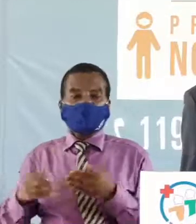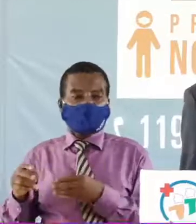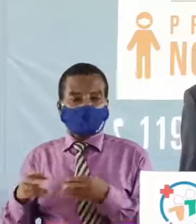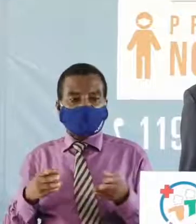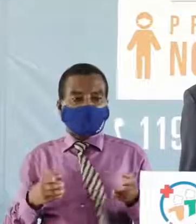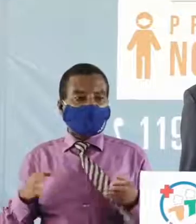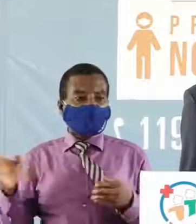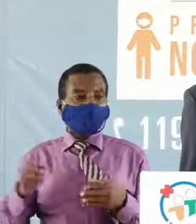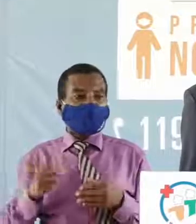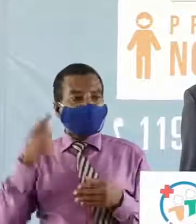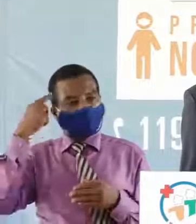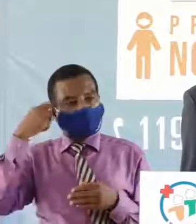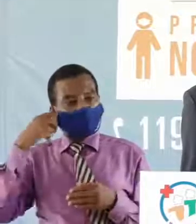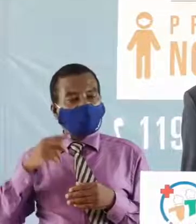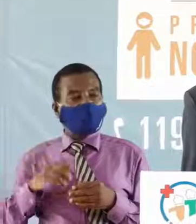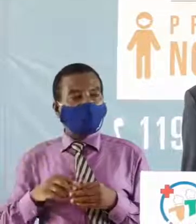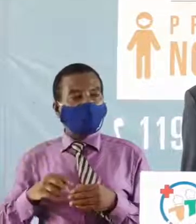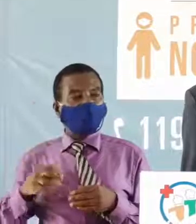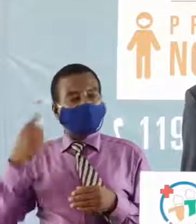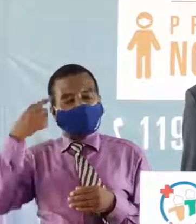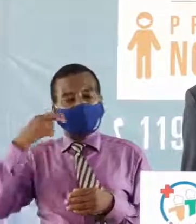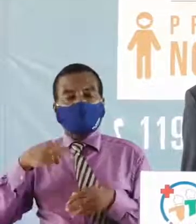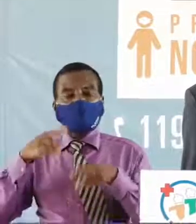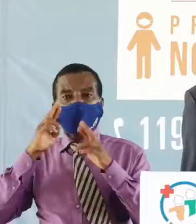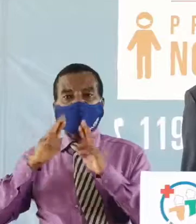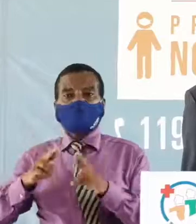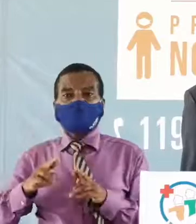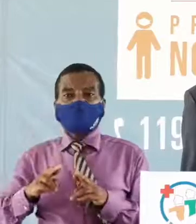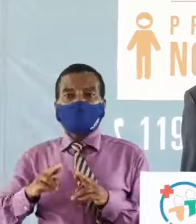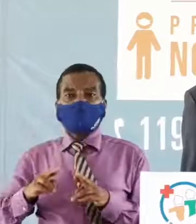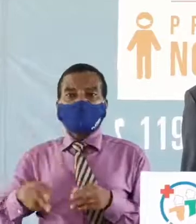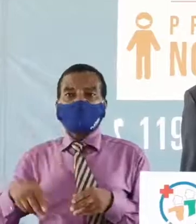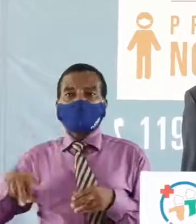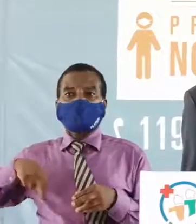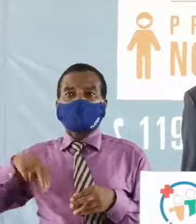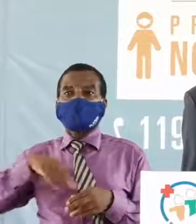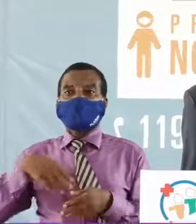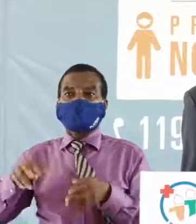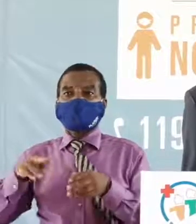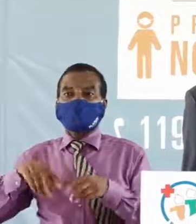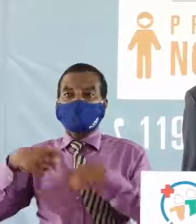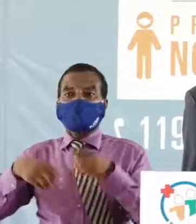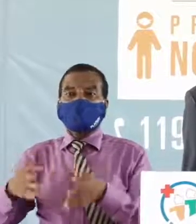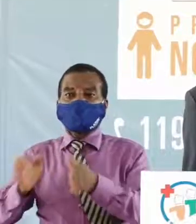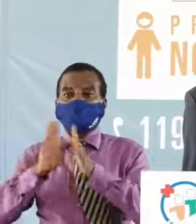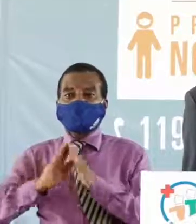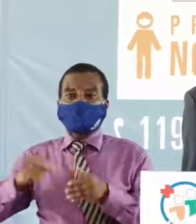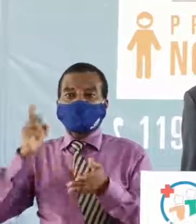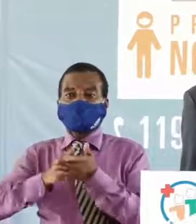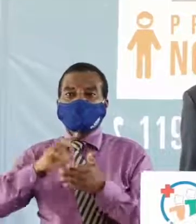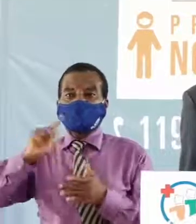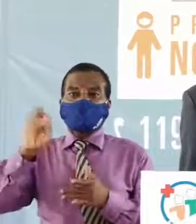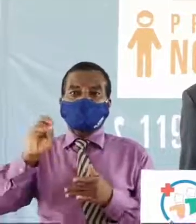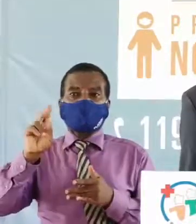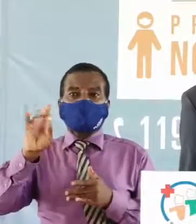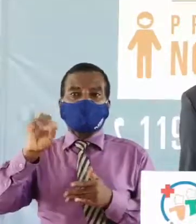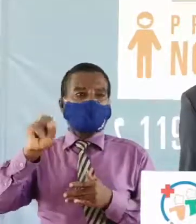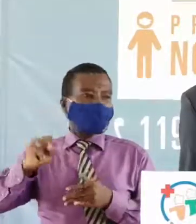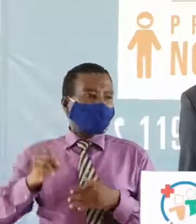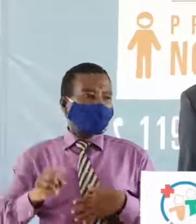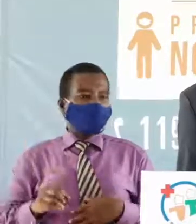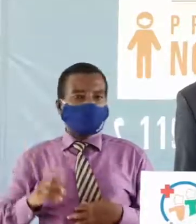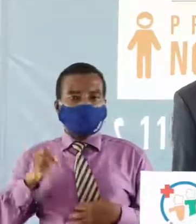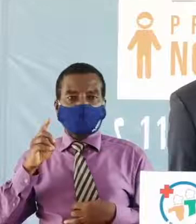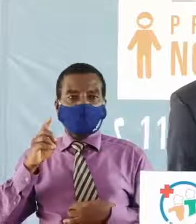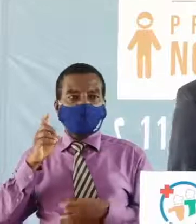traiter pour répondre donc aux questions nous allons demander au Dr Kwasi de bien vouloir nous rejoindre ici à ce pépite Dr